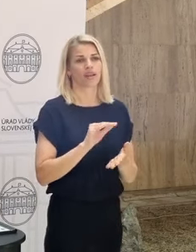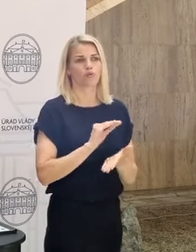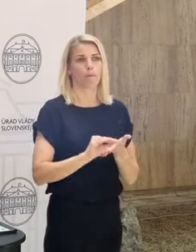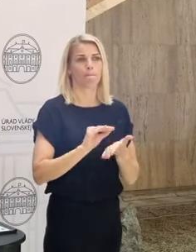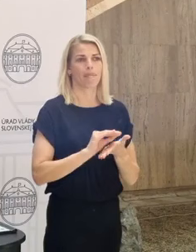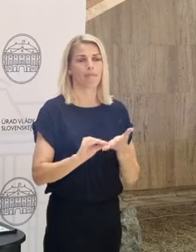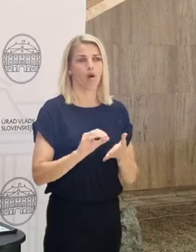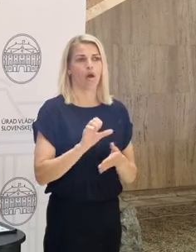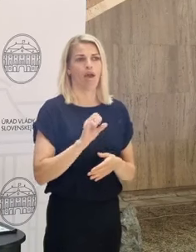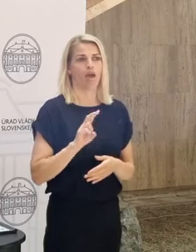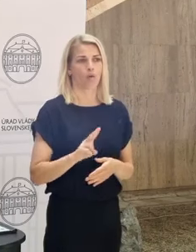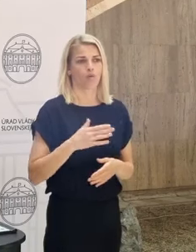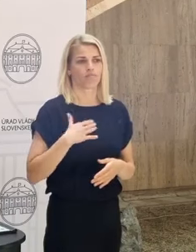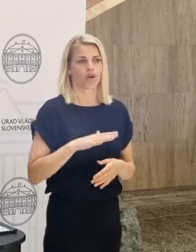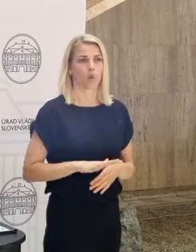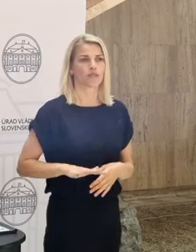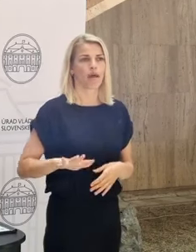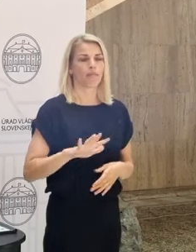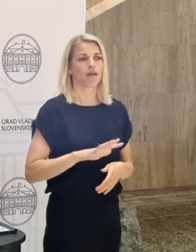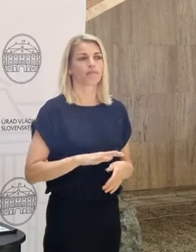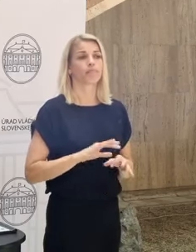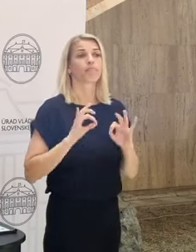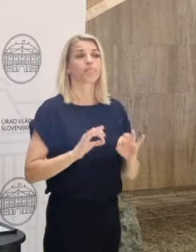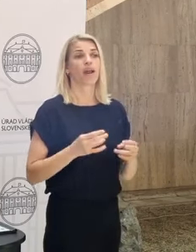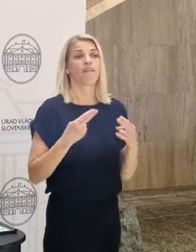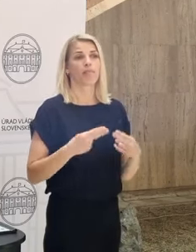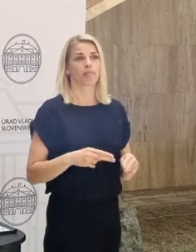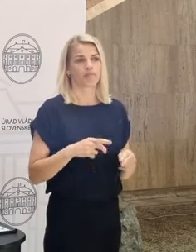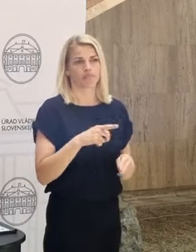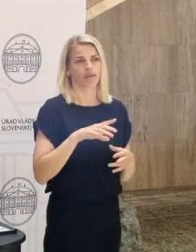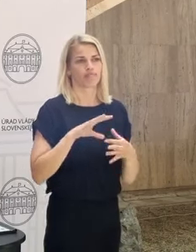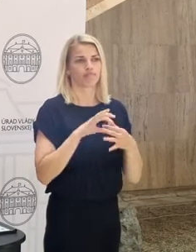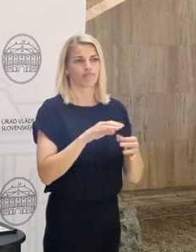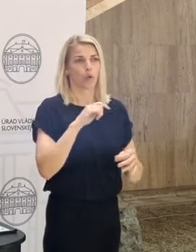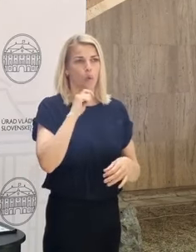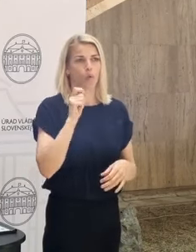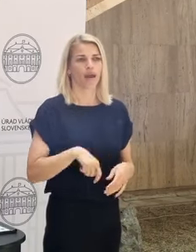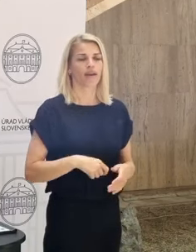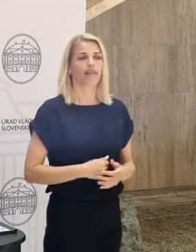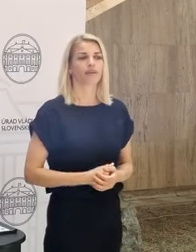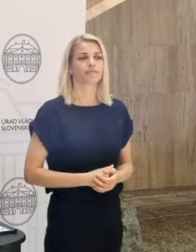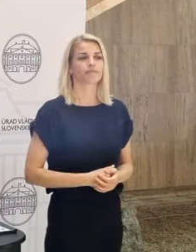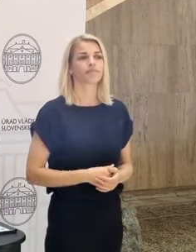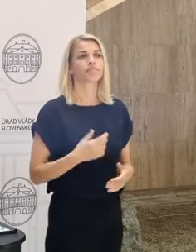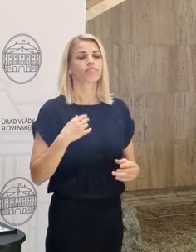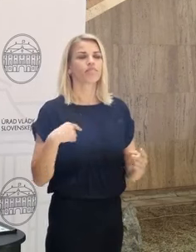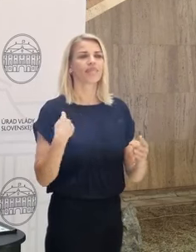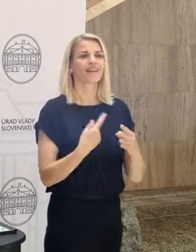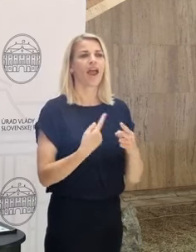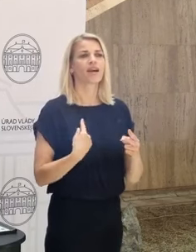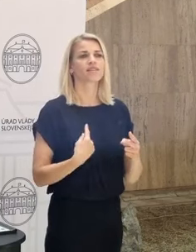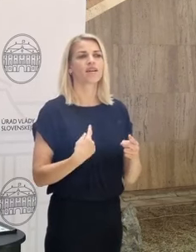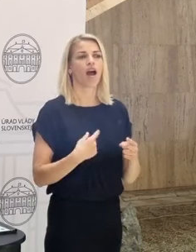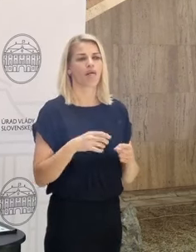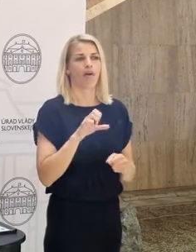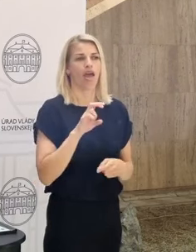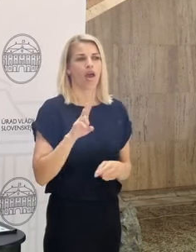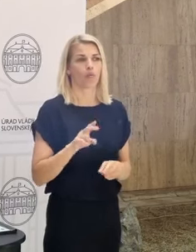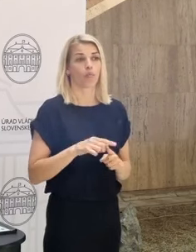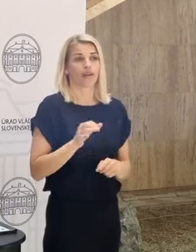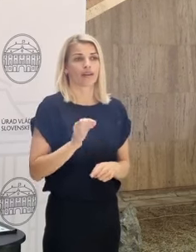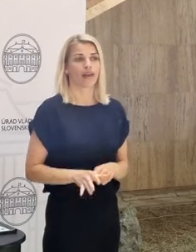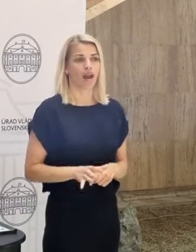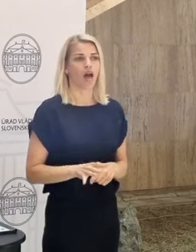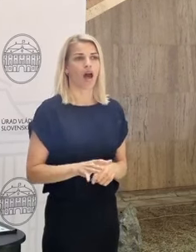nášho územia. V tomto prípade Ukrajiny. Myslím si, že reakcia EÚ, tá rýchla reakcia,